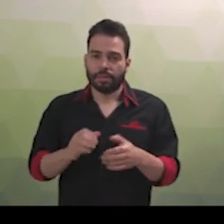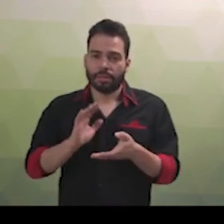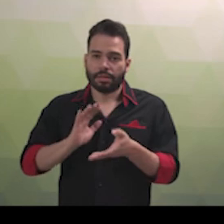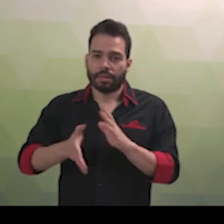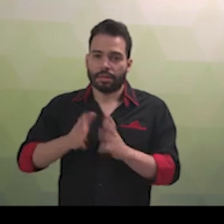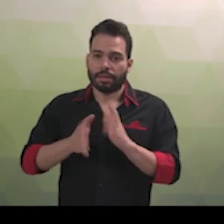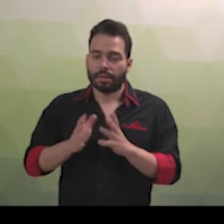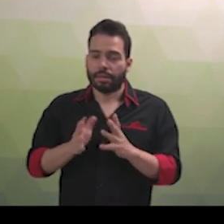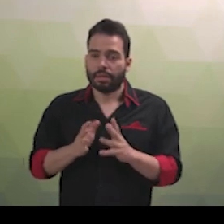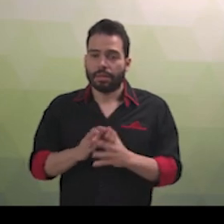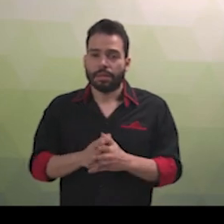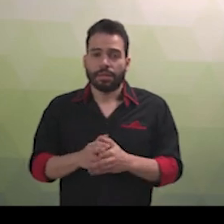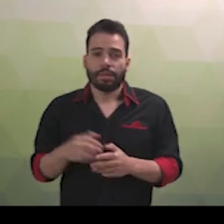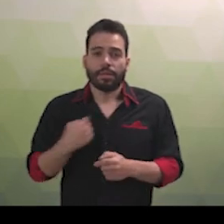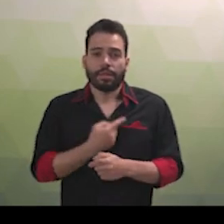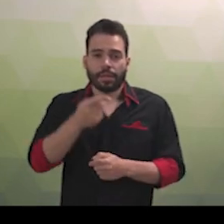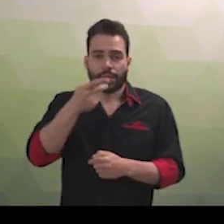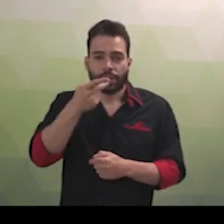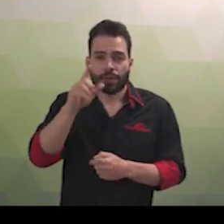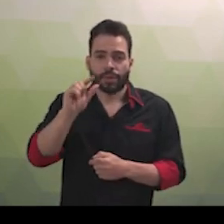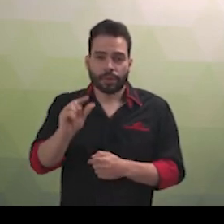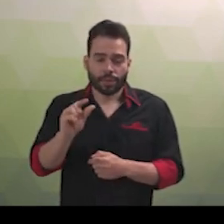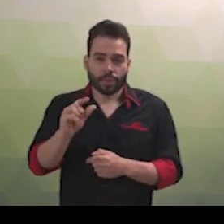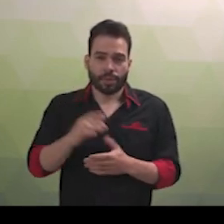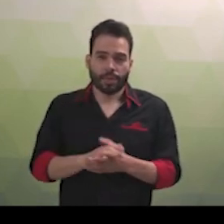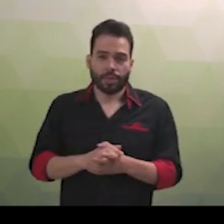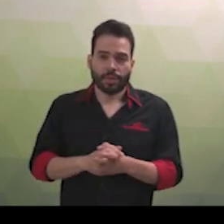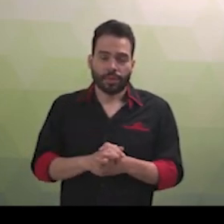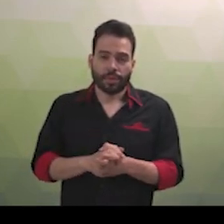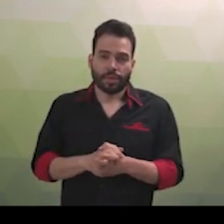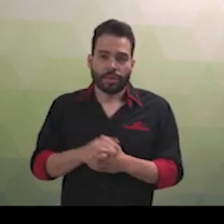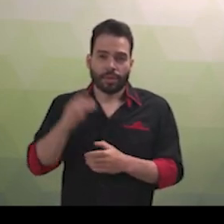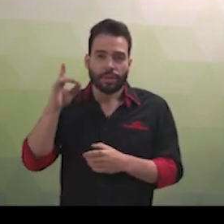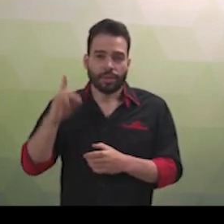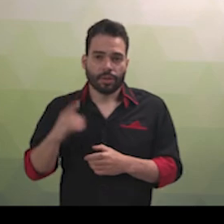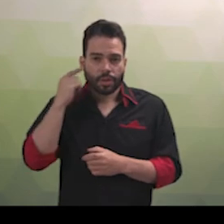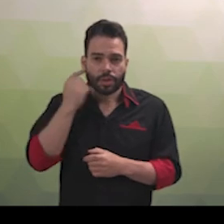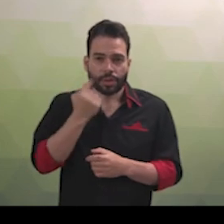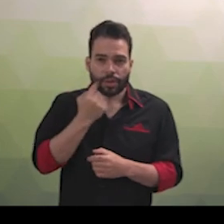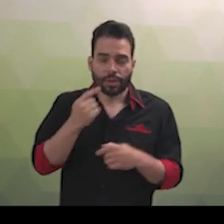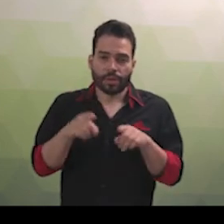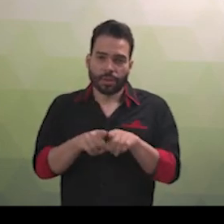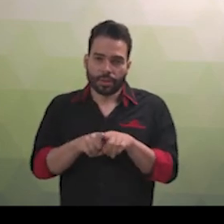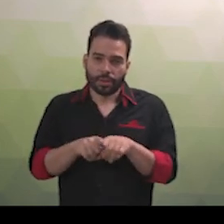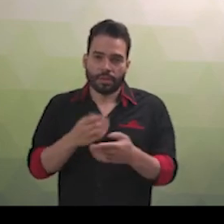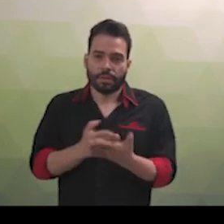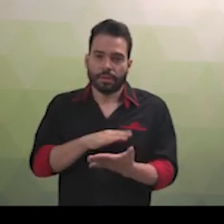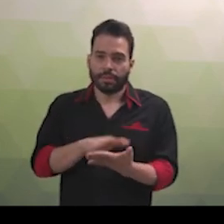e dos intérpretes. Vejam que para que o surdo possa ter acesso a todas as informações da instituição, é necessário que exista o